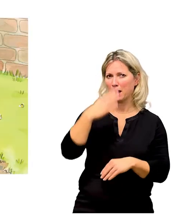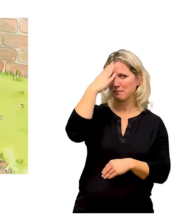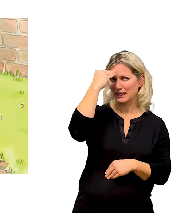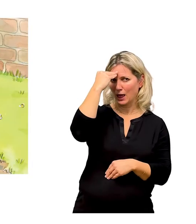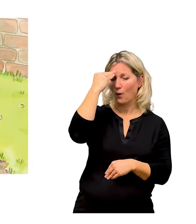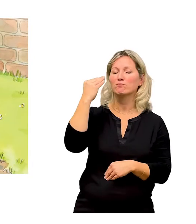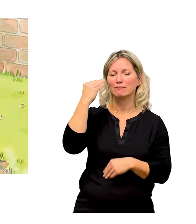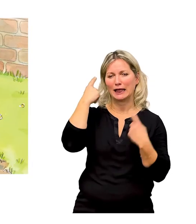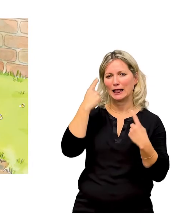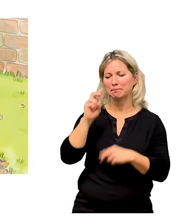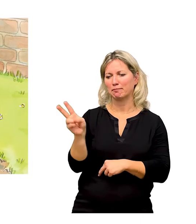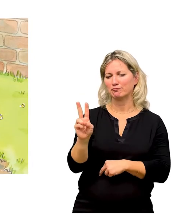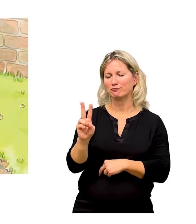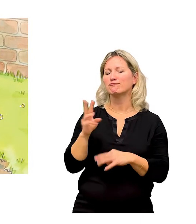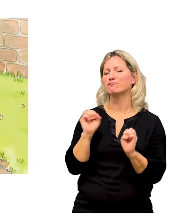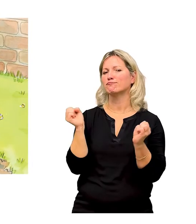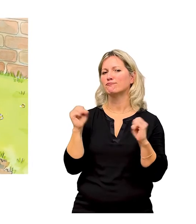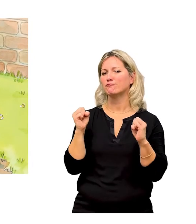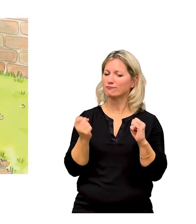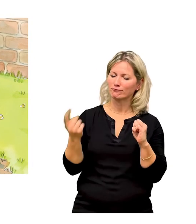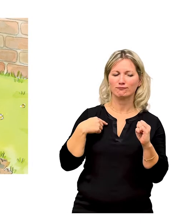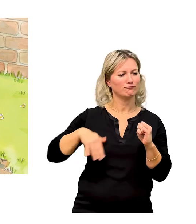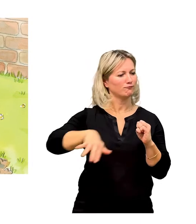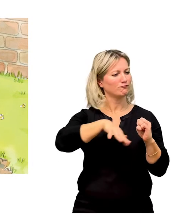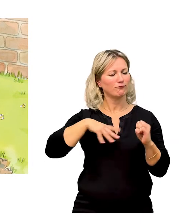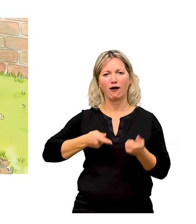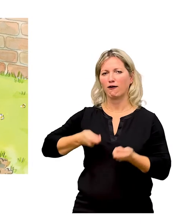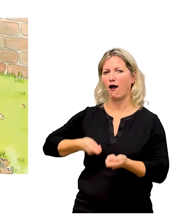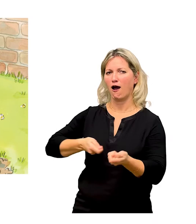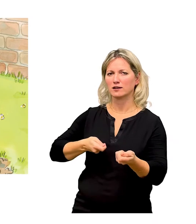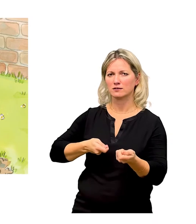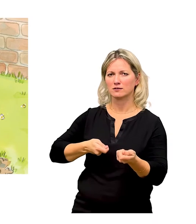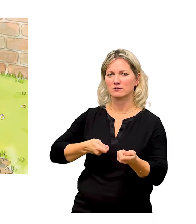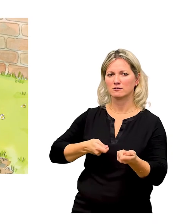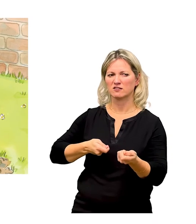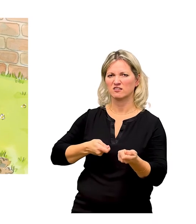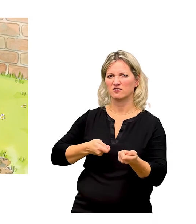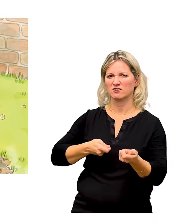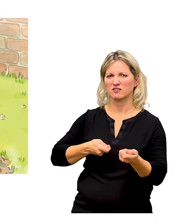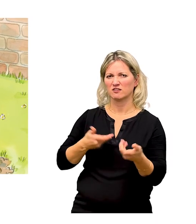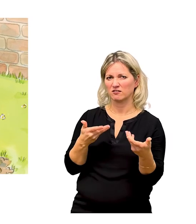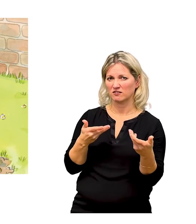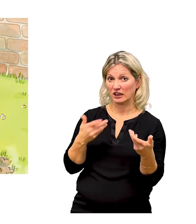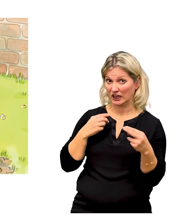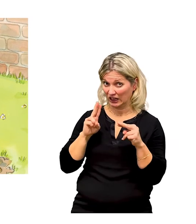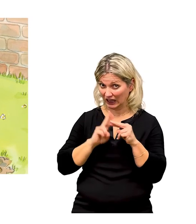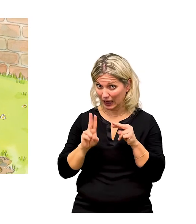Auch Matteo und Kim sind sich einig. Wir legen einen tollen Garten an. Aber dann wird es schwierig. Wollen